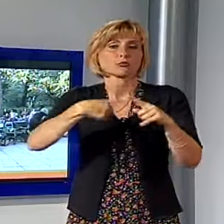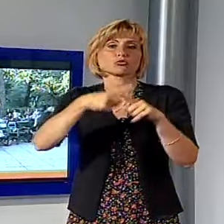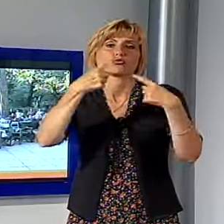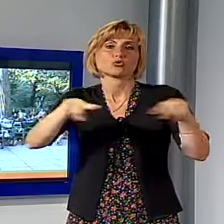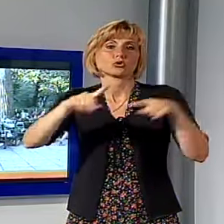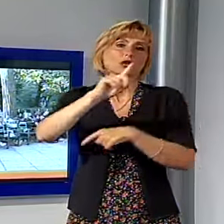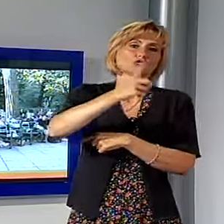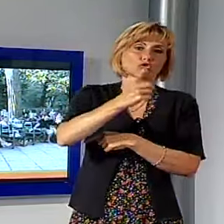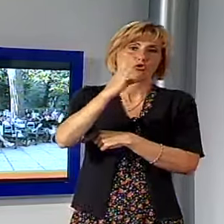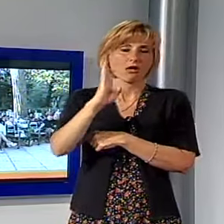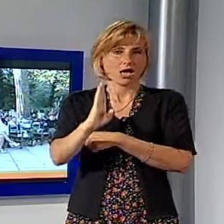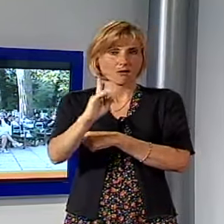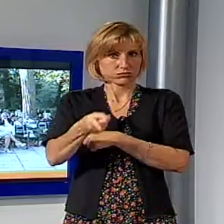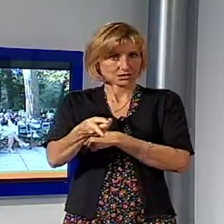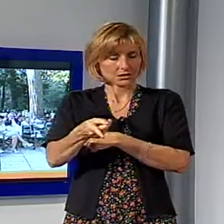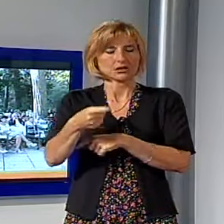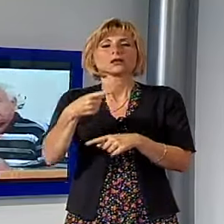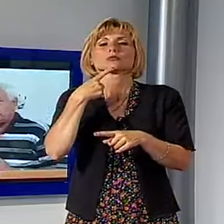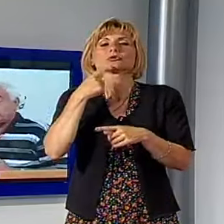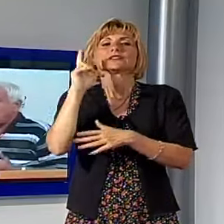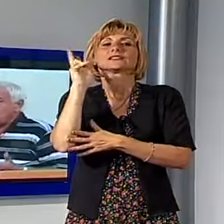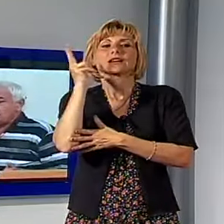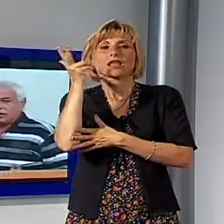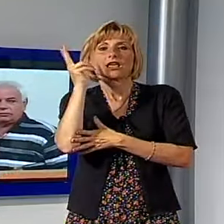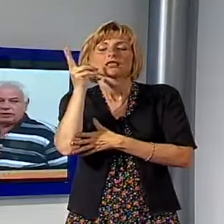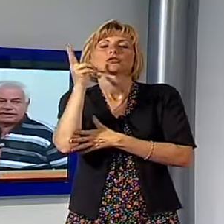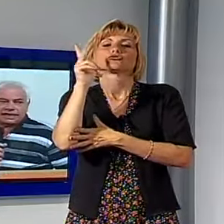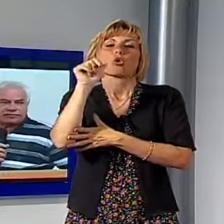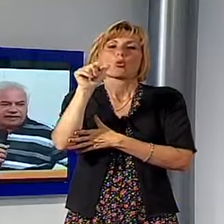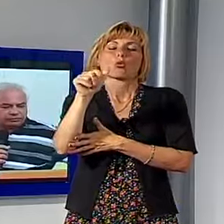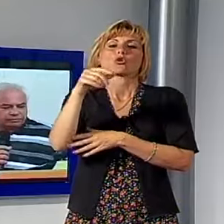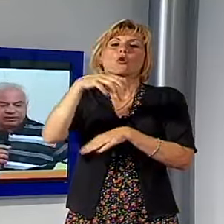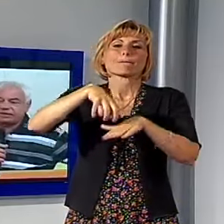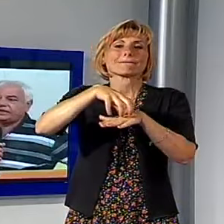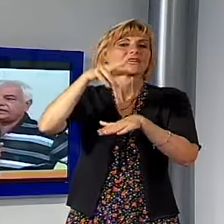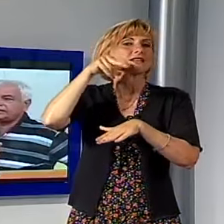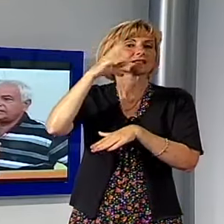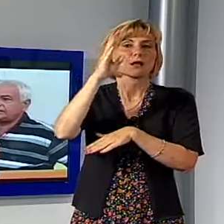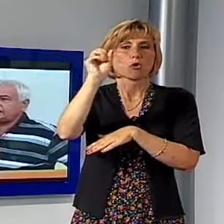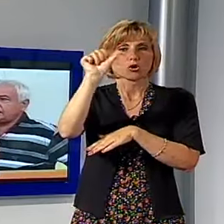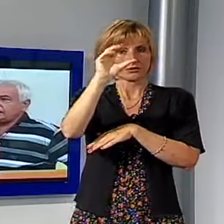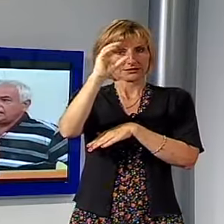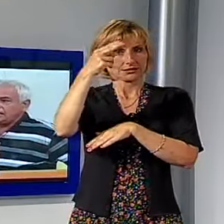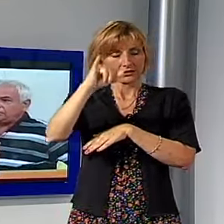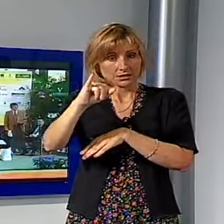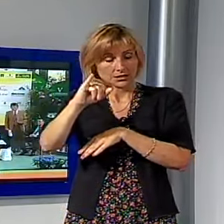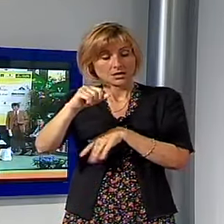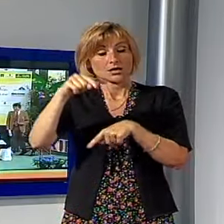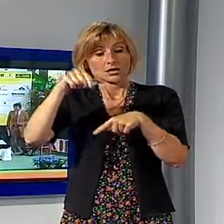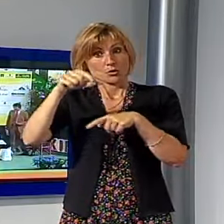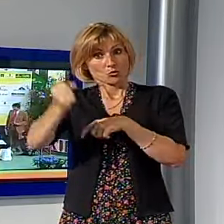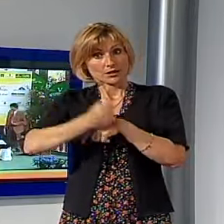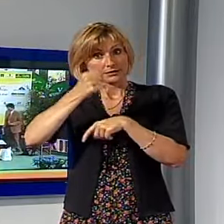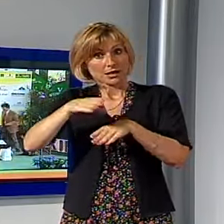Attesissima inoltre arriverà domenica 13 luglio la Ministra Maria Elena Boschi. Quest'anno l'orario di inizio degli incontri è stato anticipato alle 18.